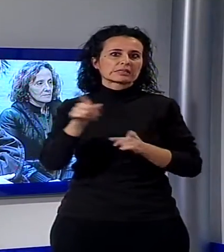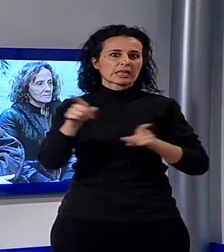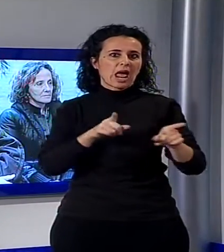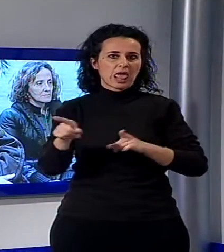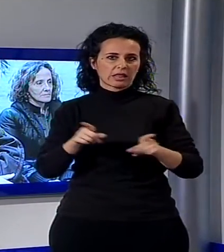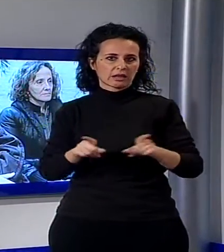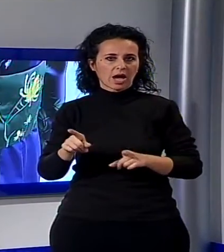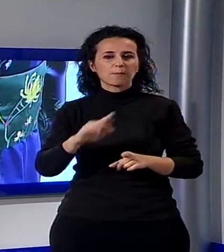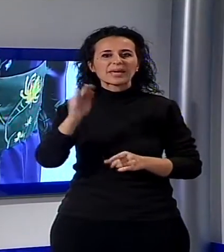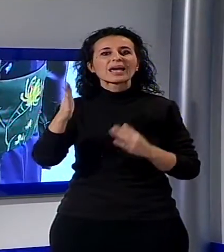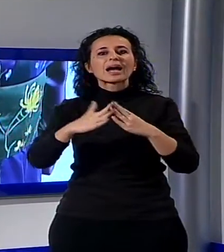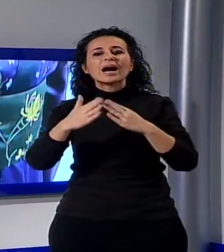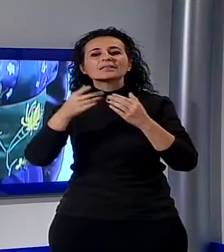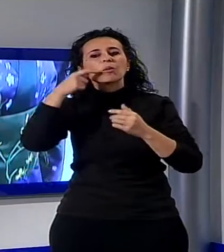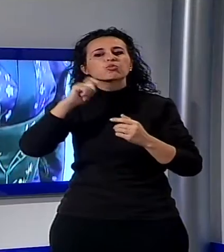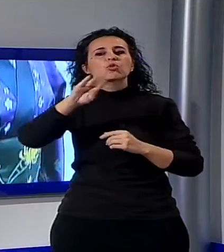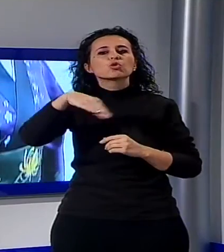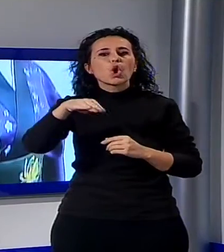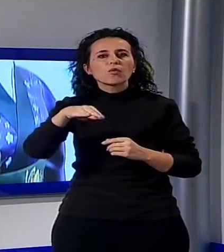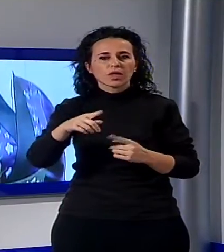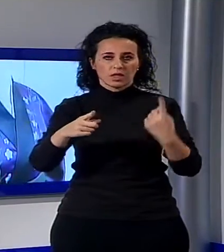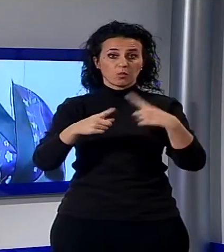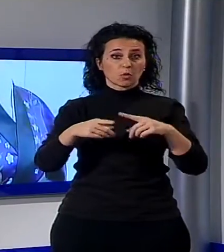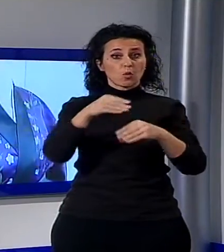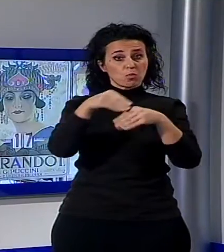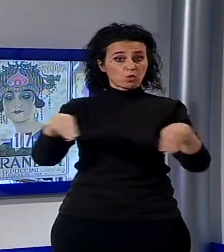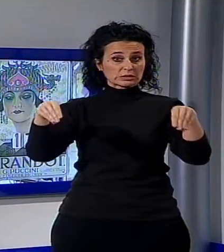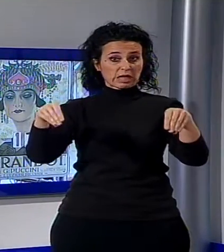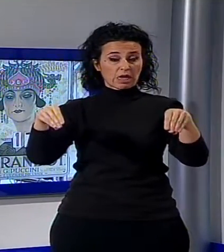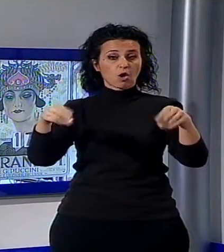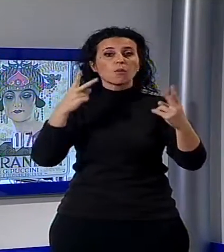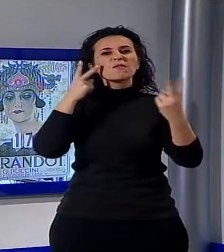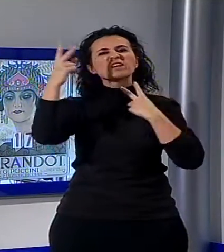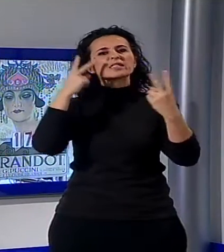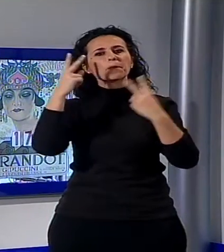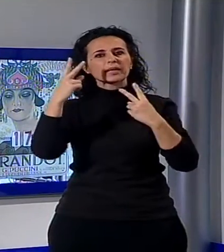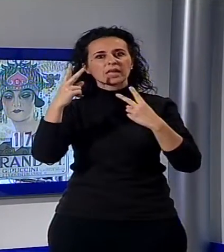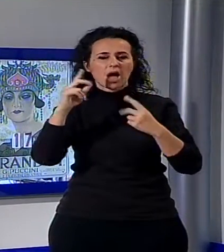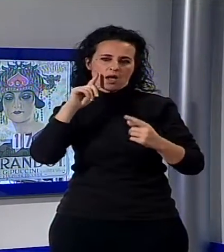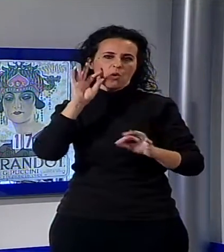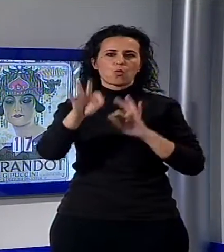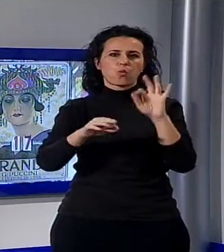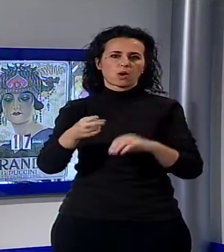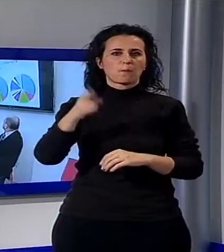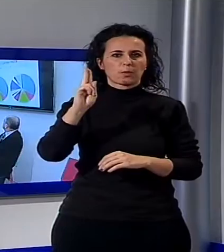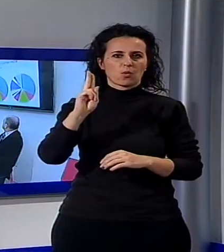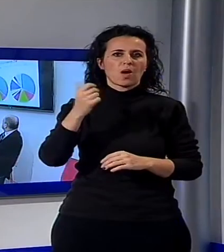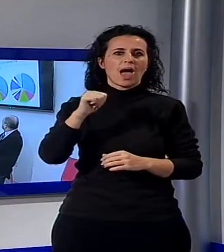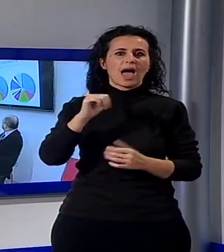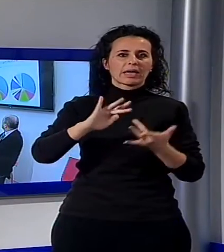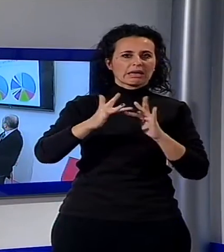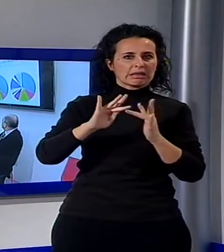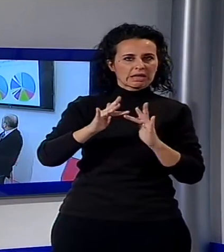museo e il museo ha incrementato la propria visibilità curando con continuità la propria strategia media, sia